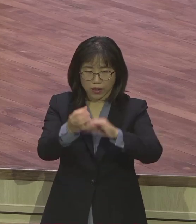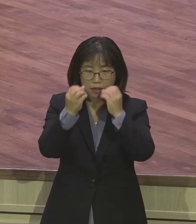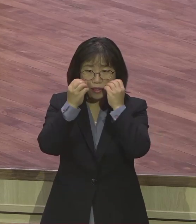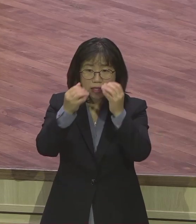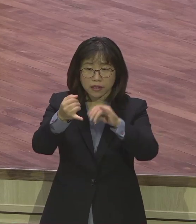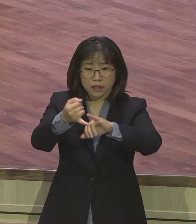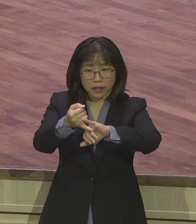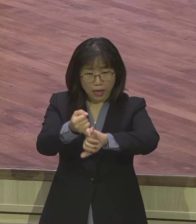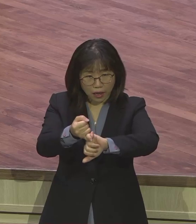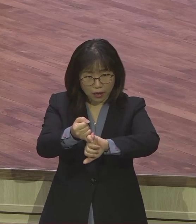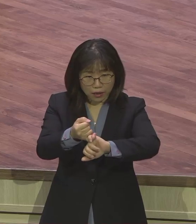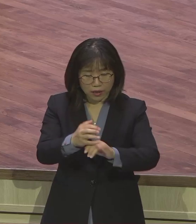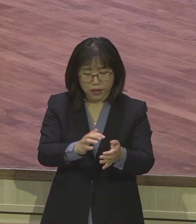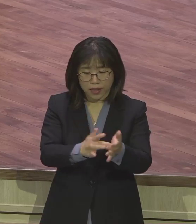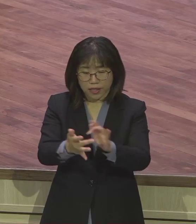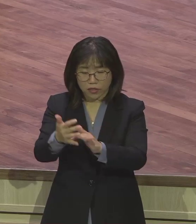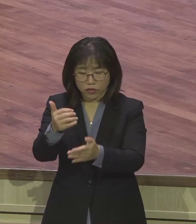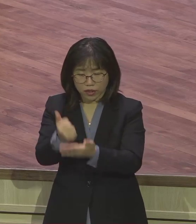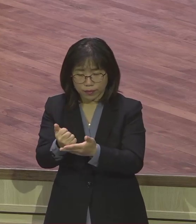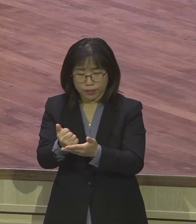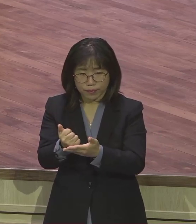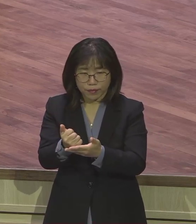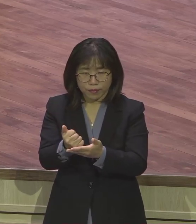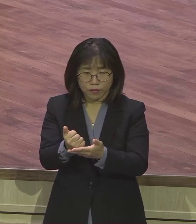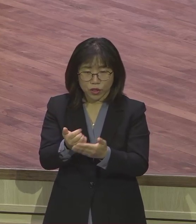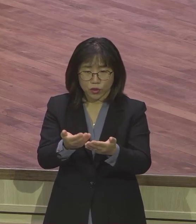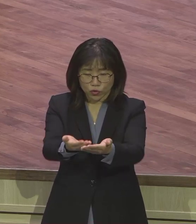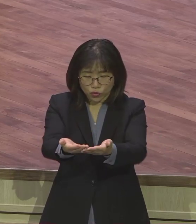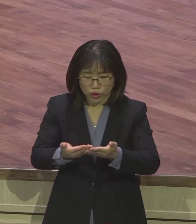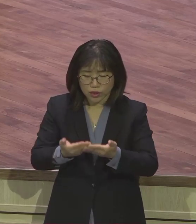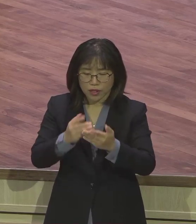예수님 오시기 전 약속. 그거 잡아라. 그것만 믿으면 돼. 믿으면 끝이에요. 그냥.